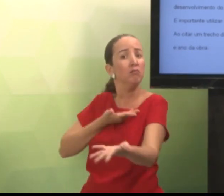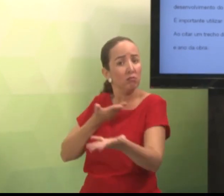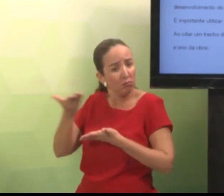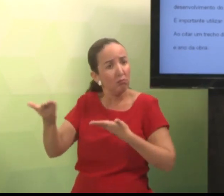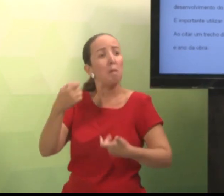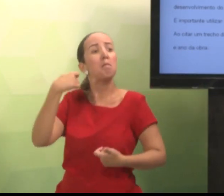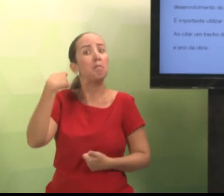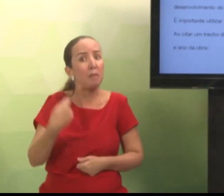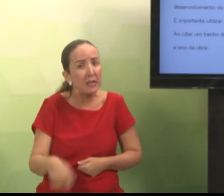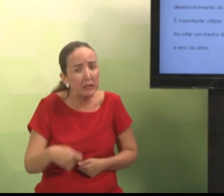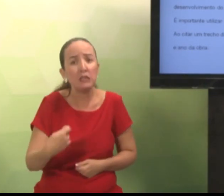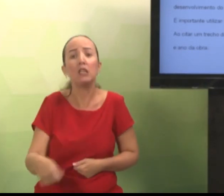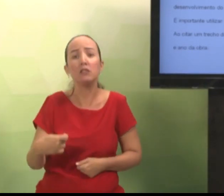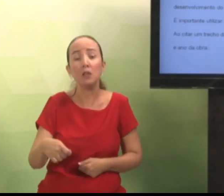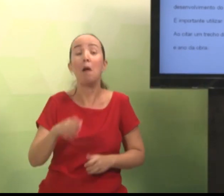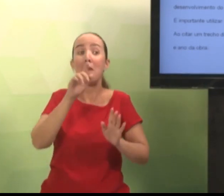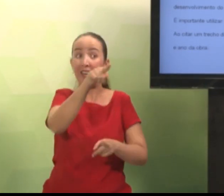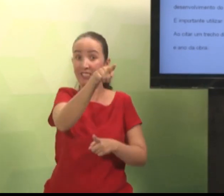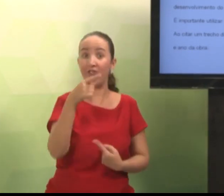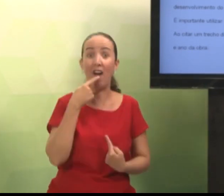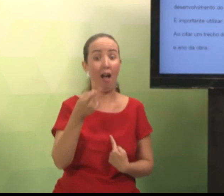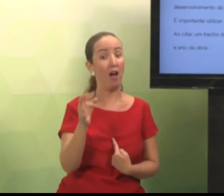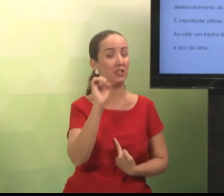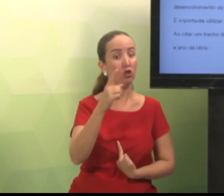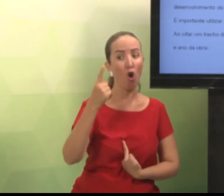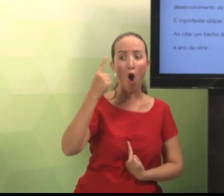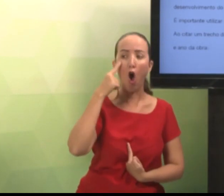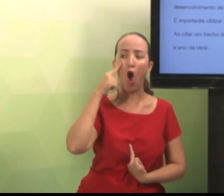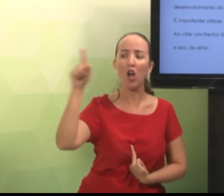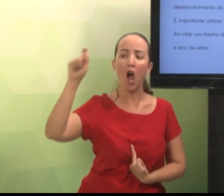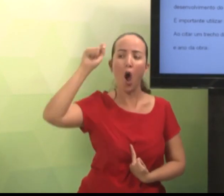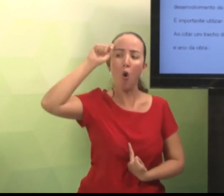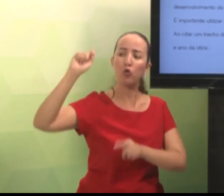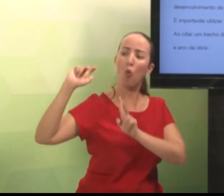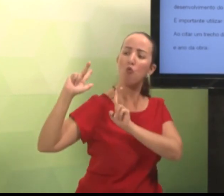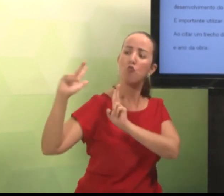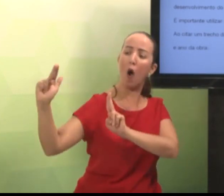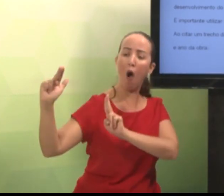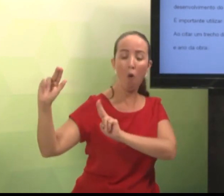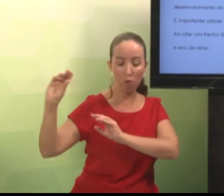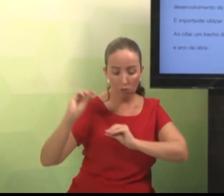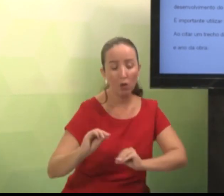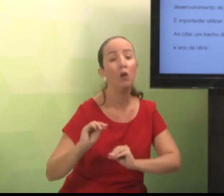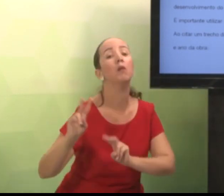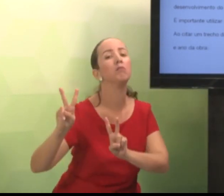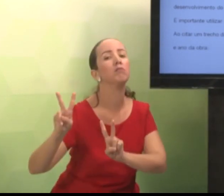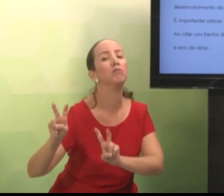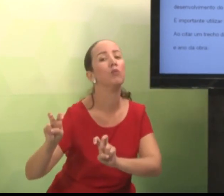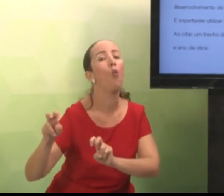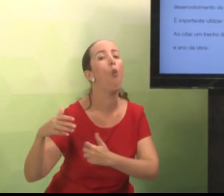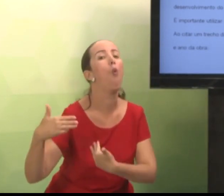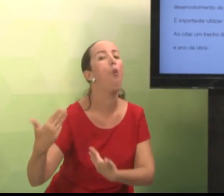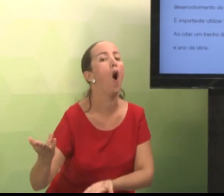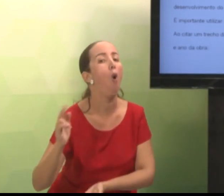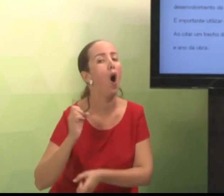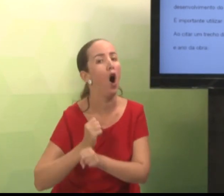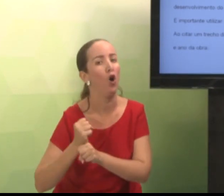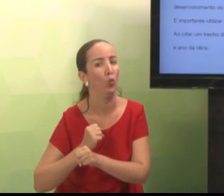interagir com esses autores. Vai trocar ideias. Então, você vai trazer esse